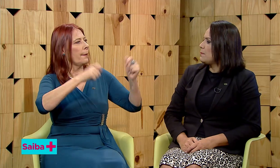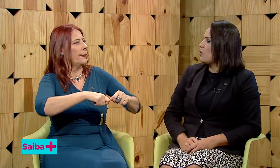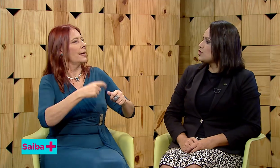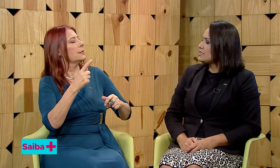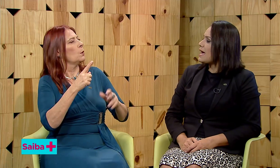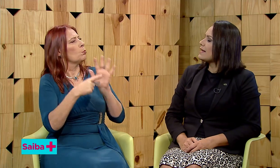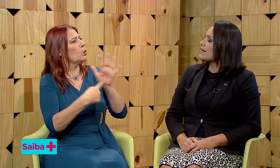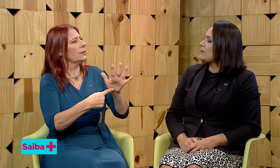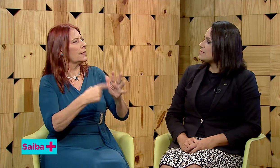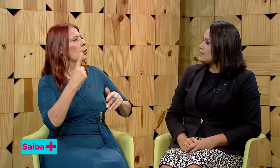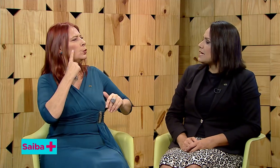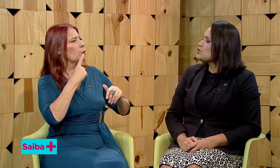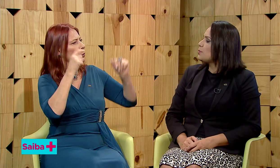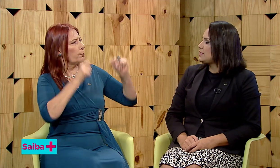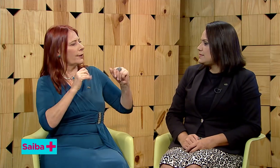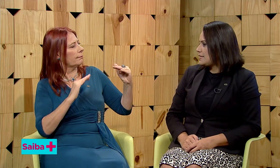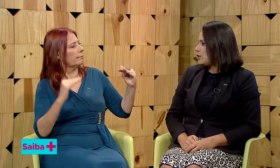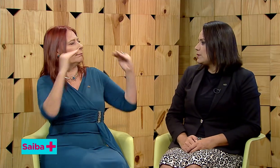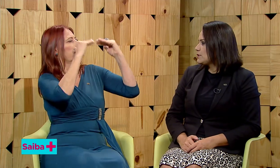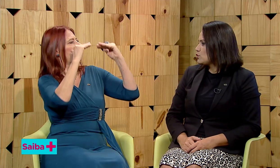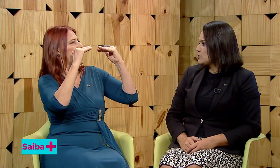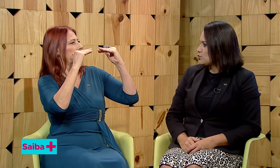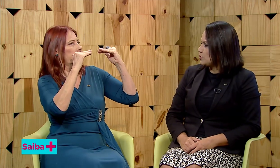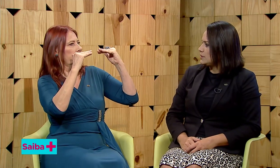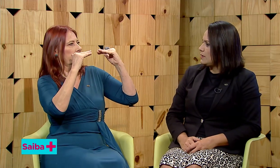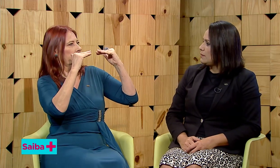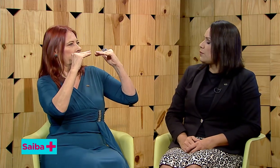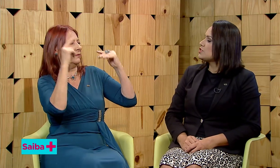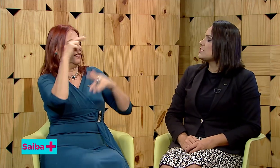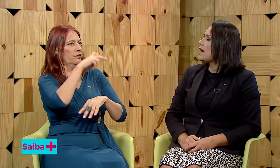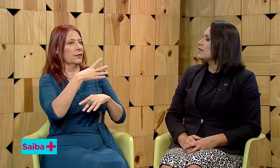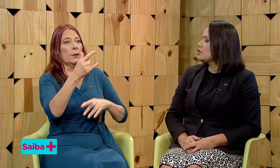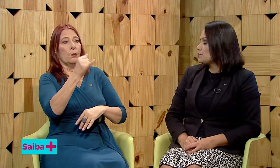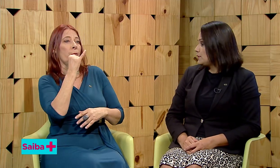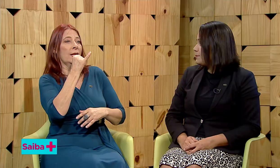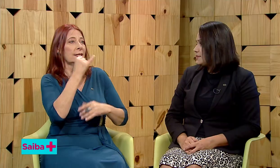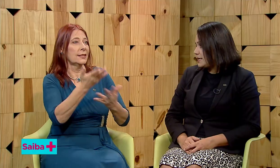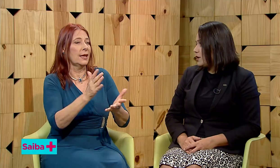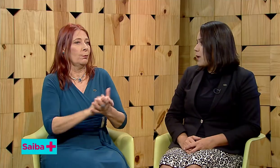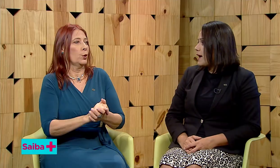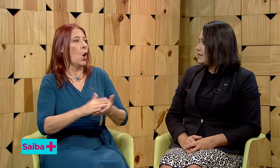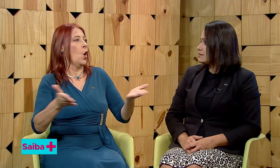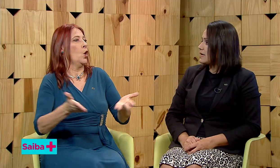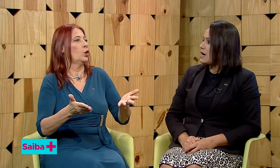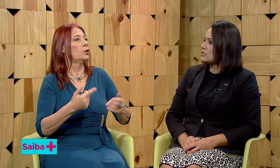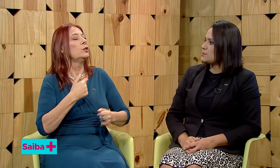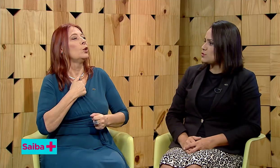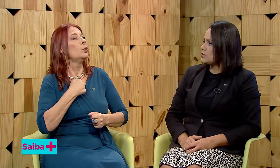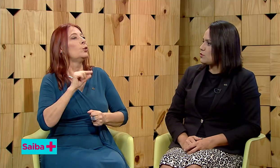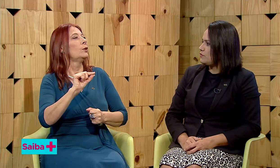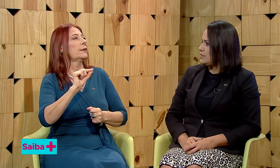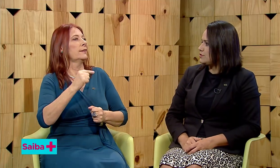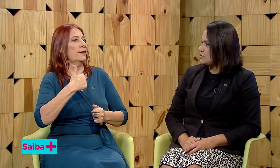Mostrar a capacidade e o potencial da pessoa surda. Mostrar que nós podemos ser iguais às pessoas ouvintes.